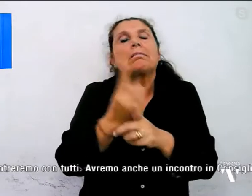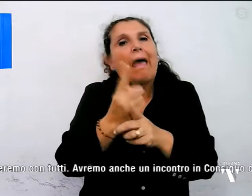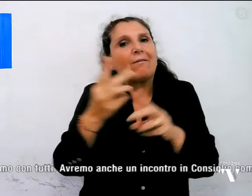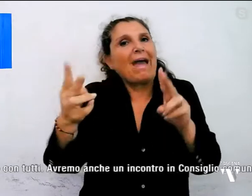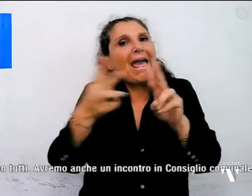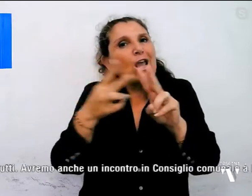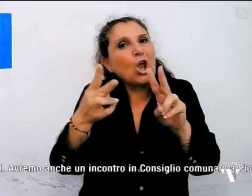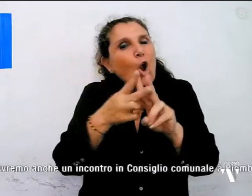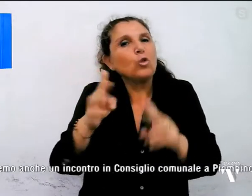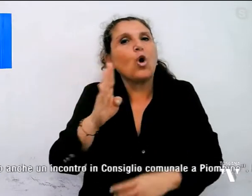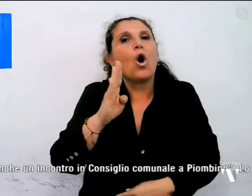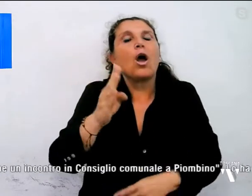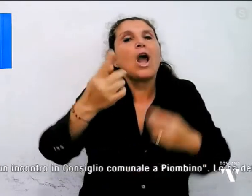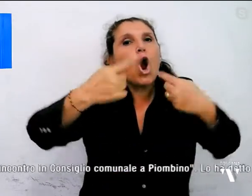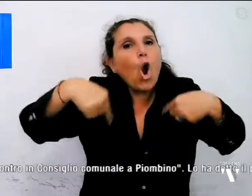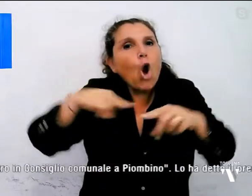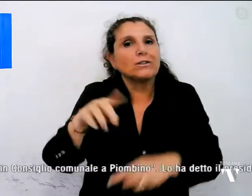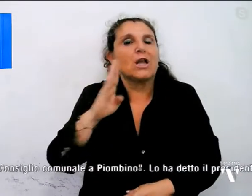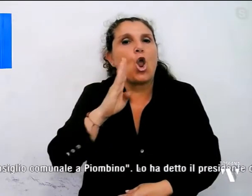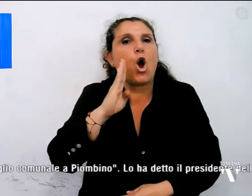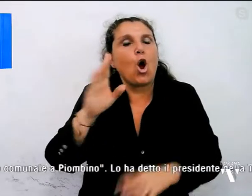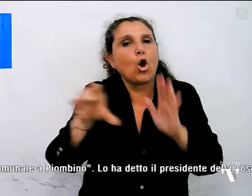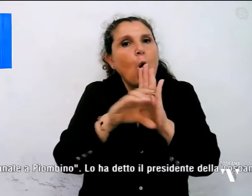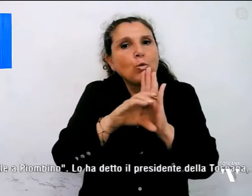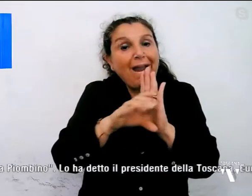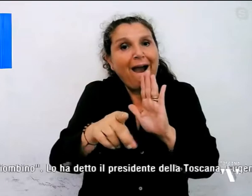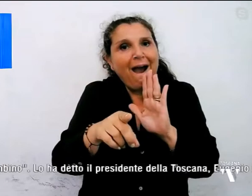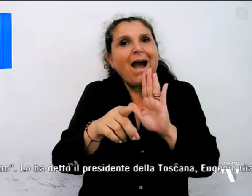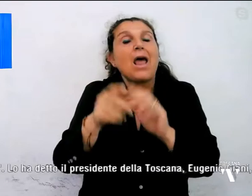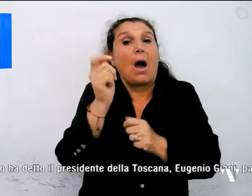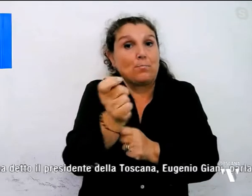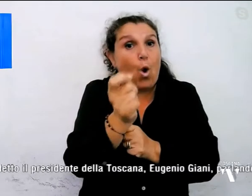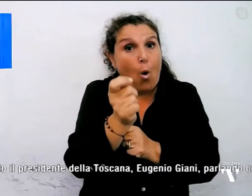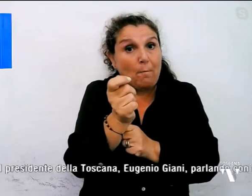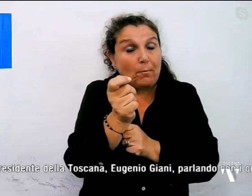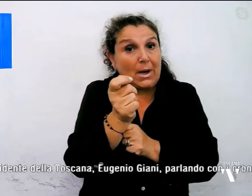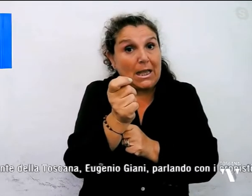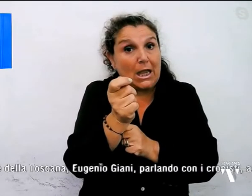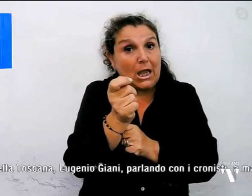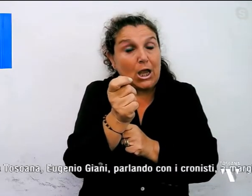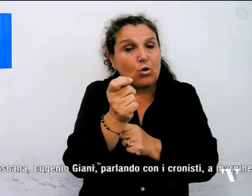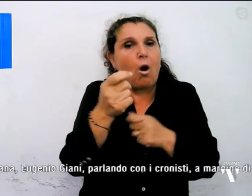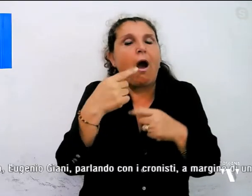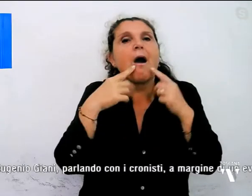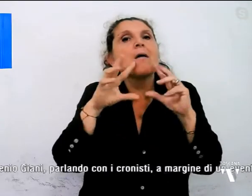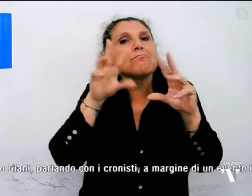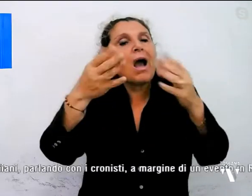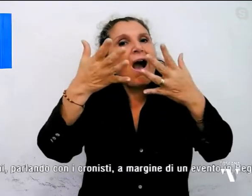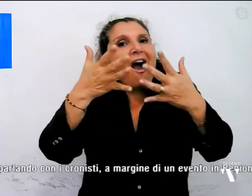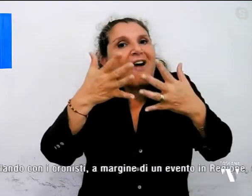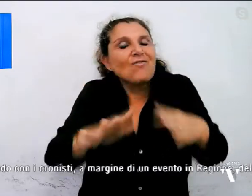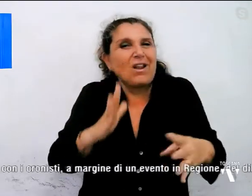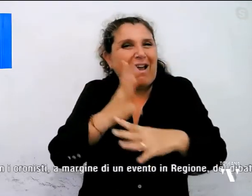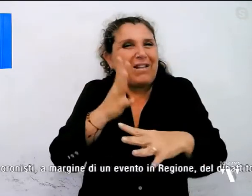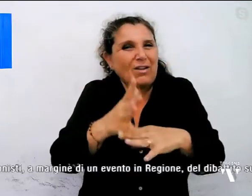consiglio comunale a Piombino. Lo ha detto a margine di un evento in regione sul